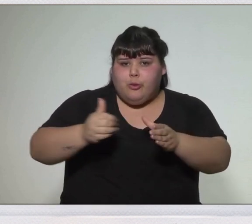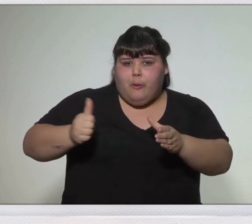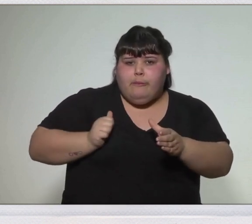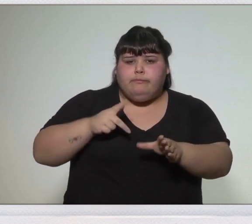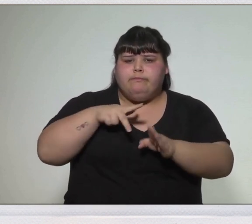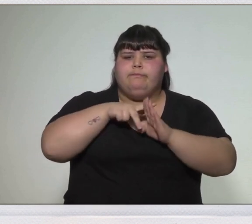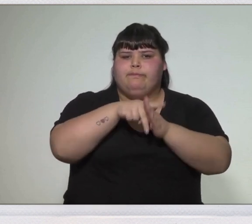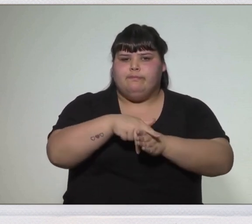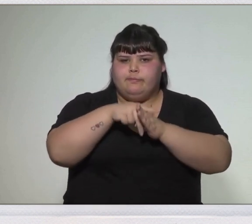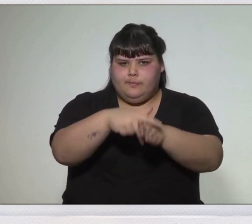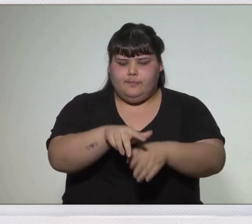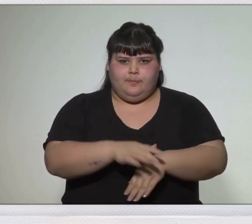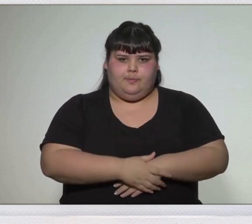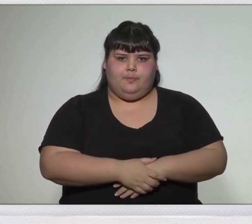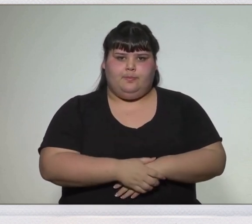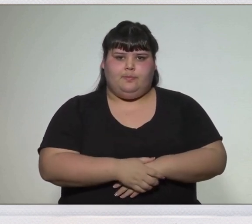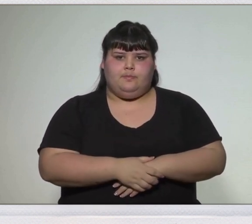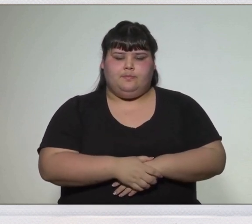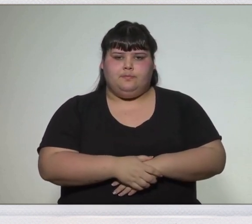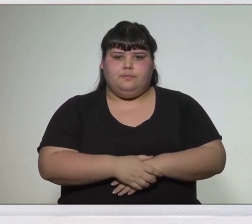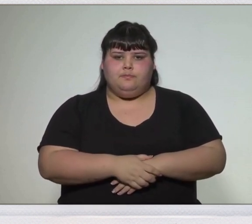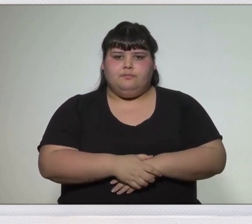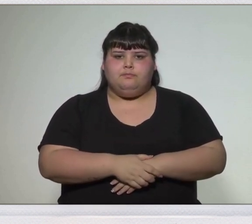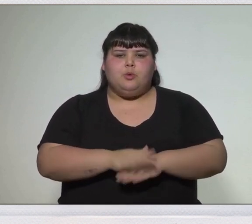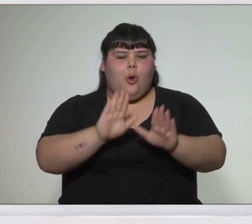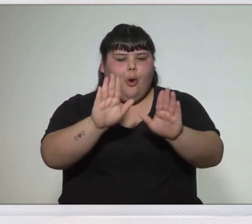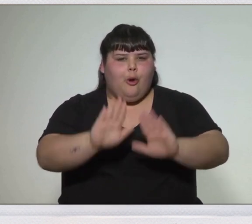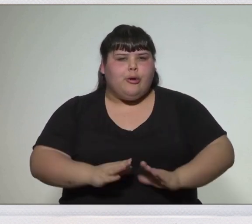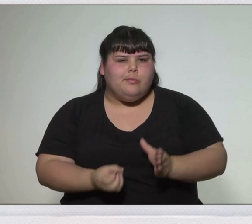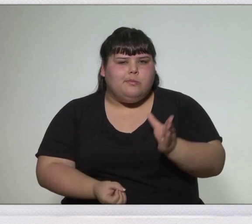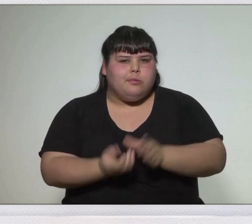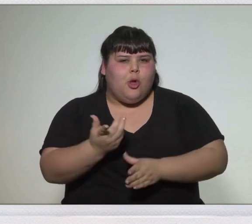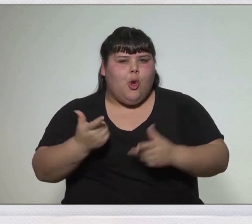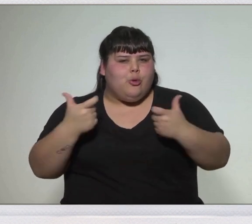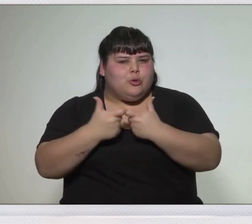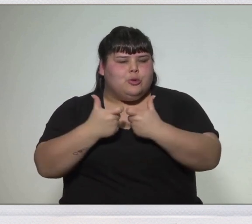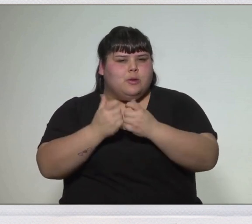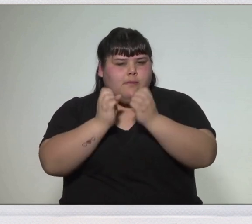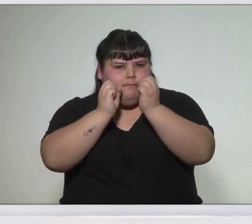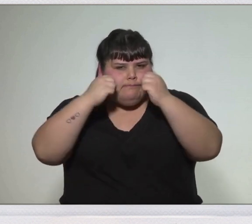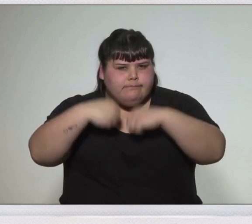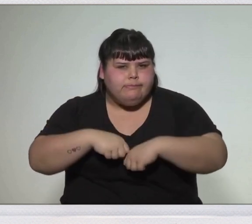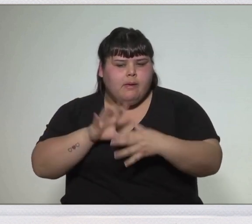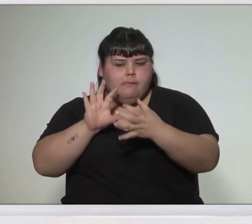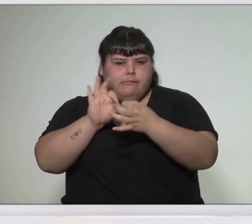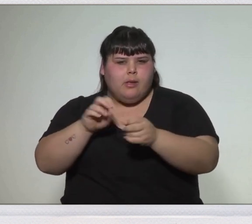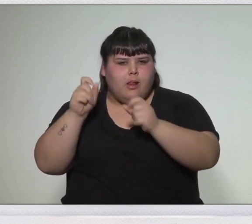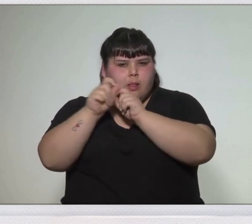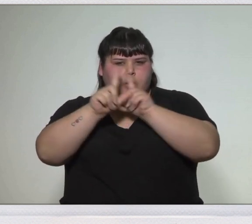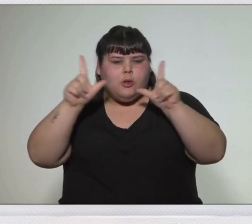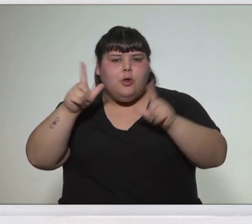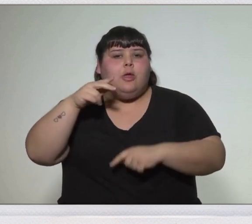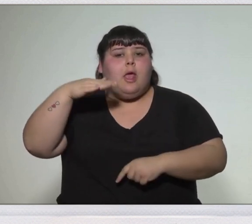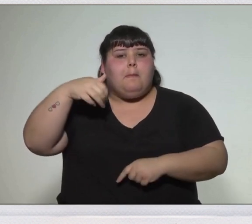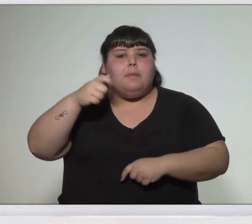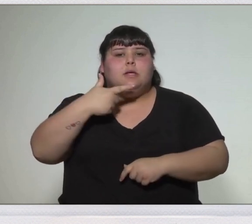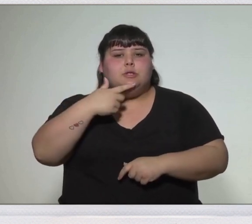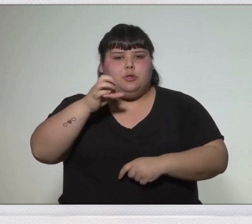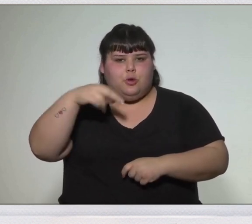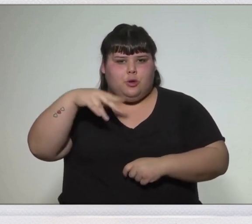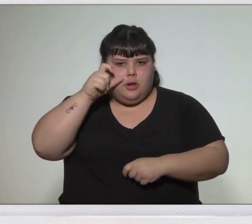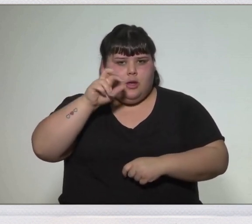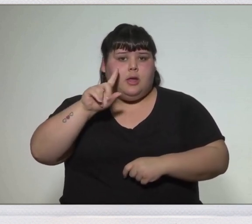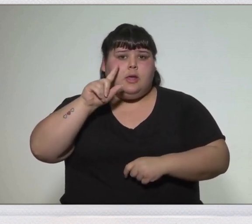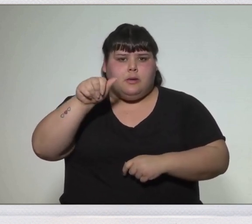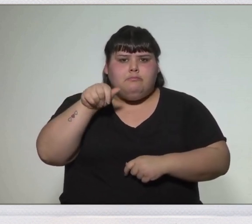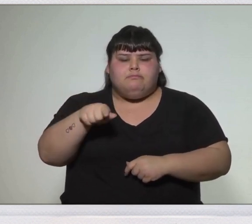creación de un regimiento de caballería. Organizan una logia clandestina ligada a la